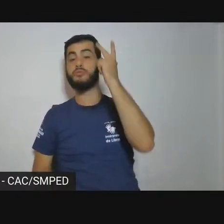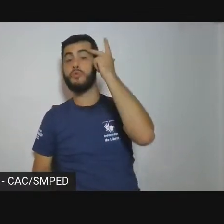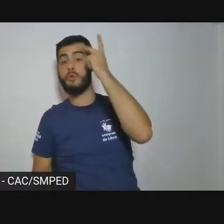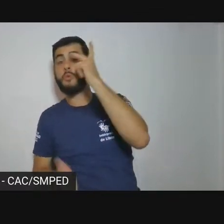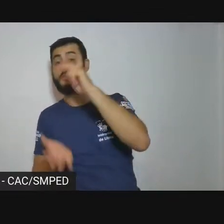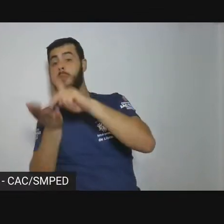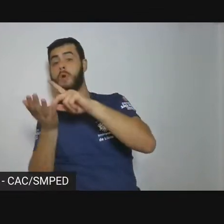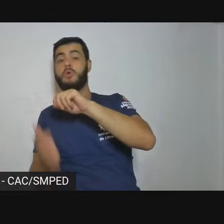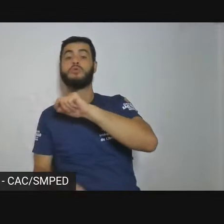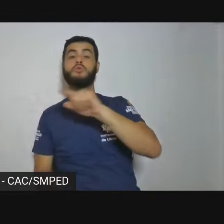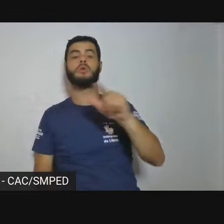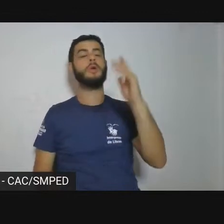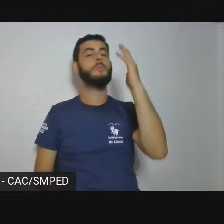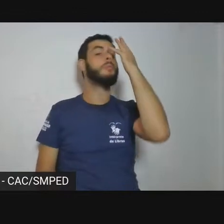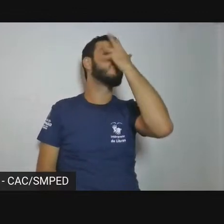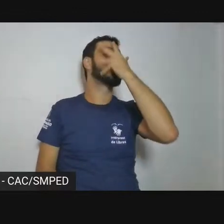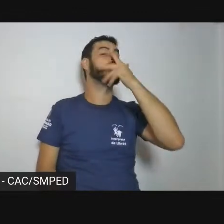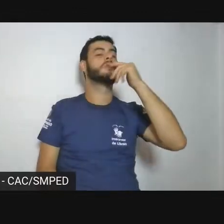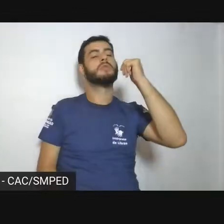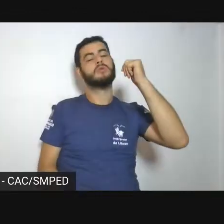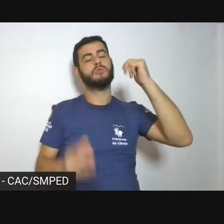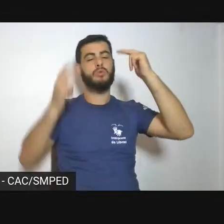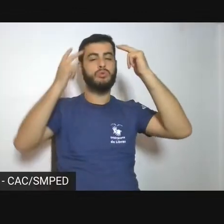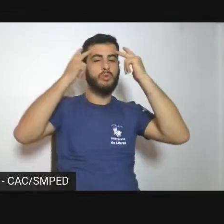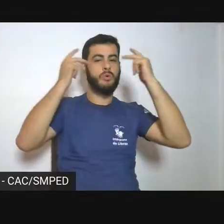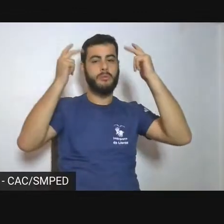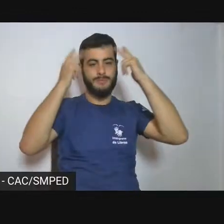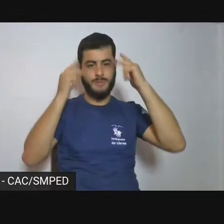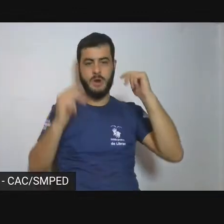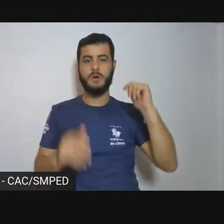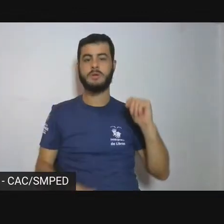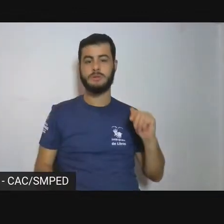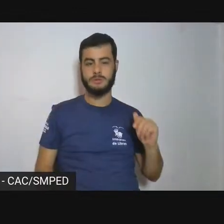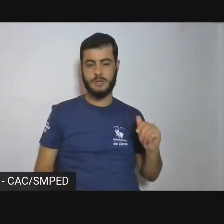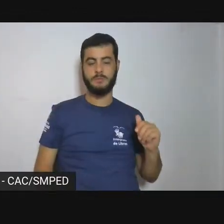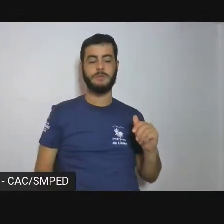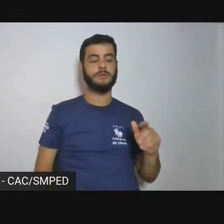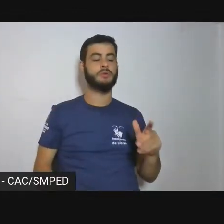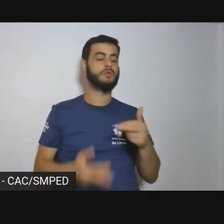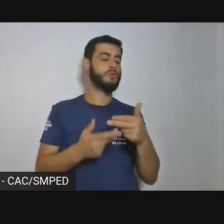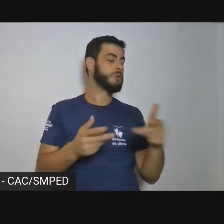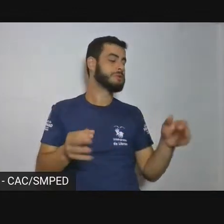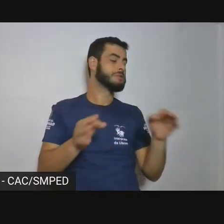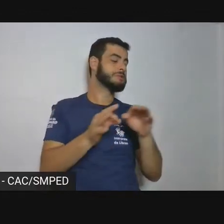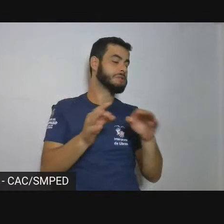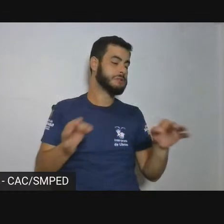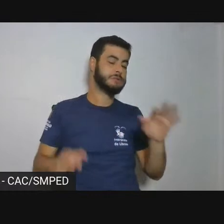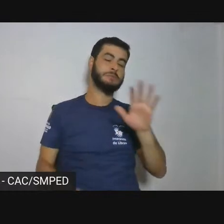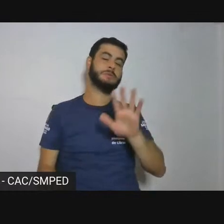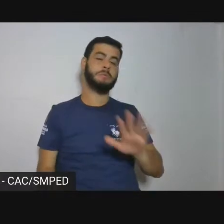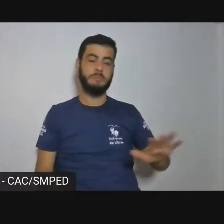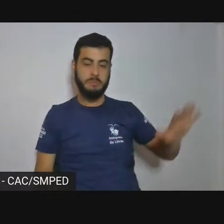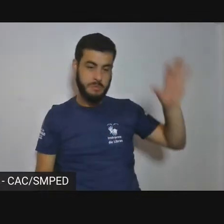São sempre imagens de natureza que nos produzem certa